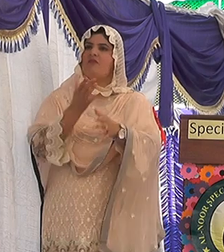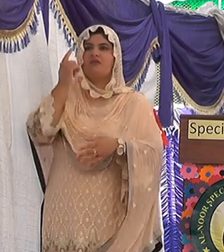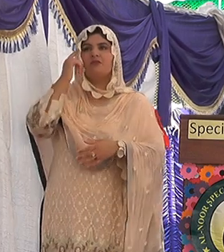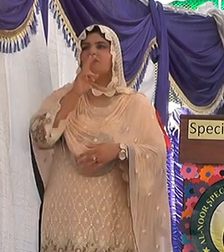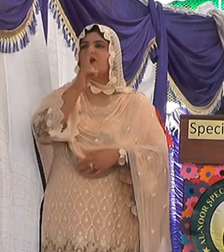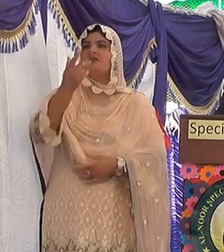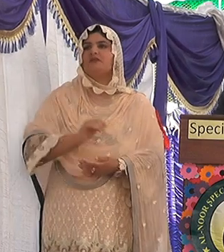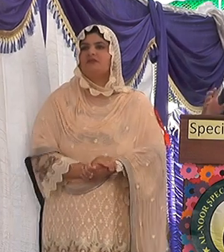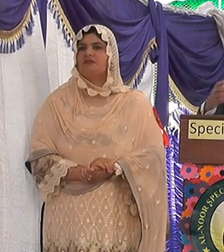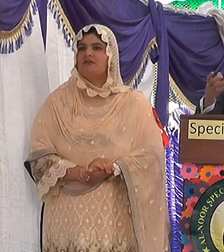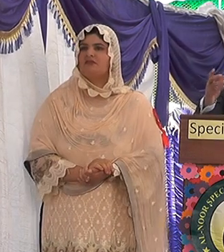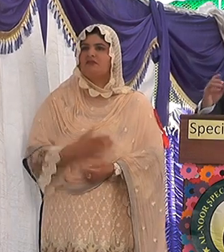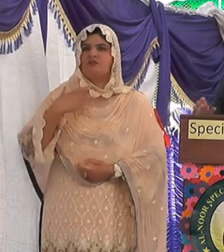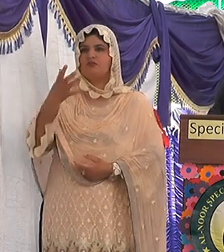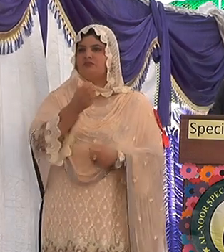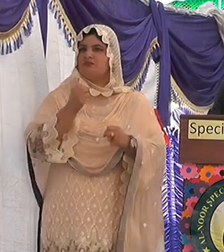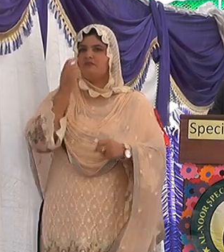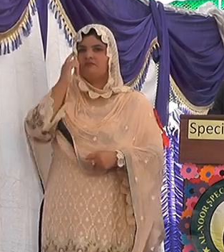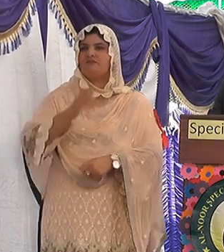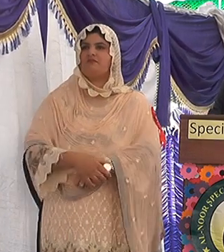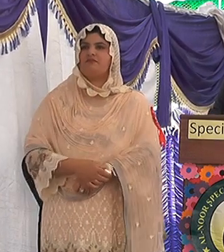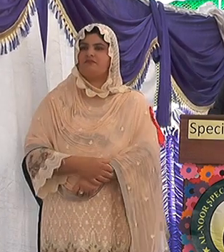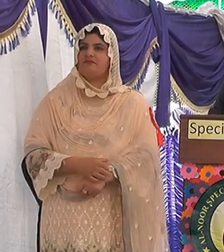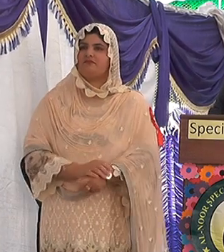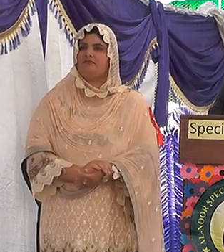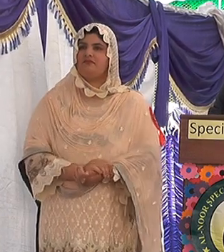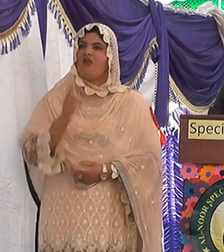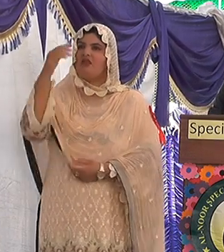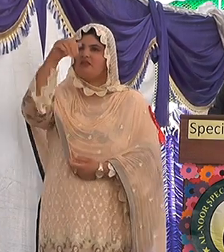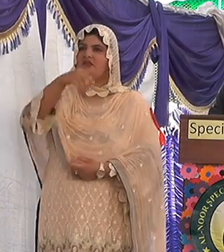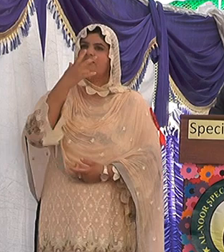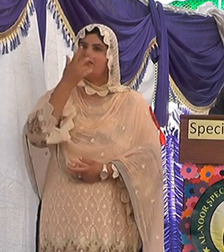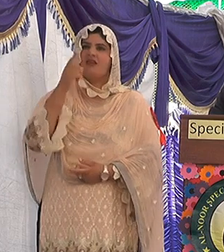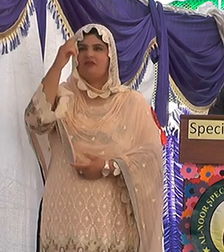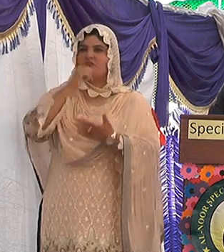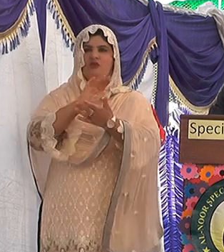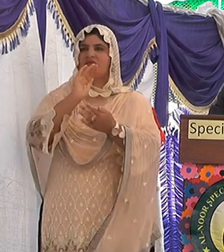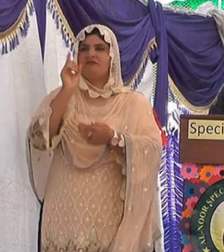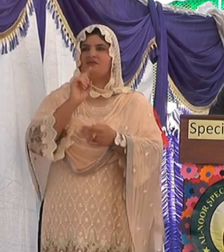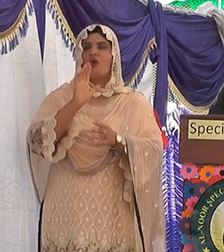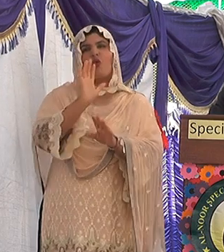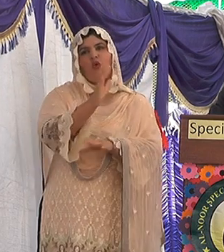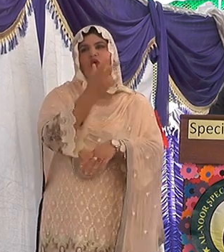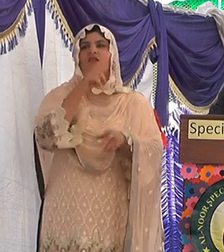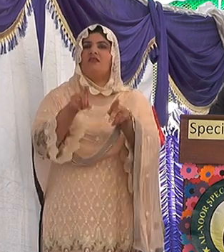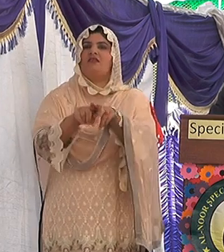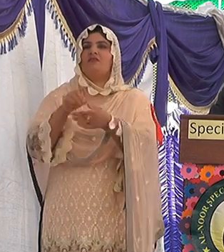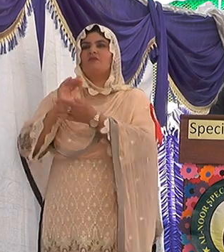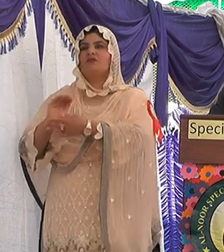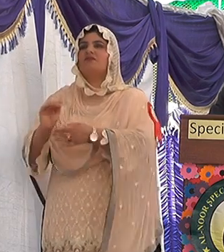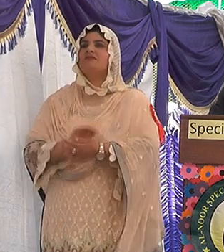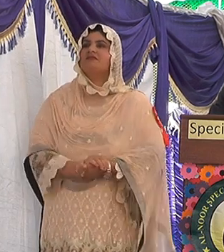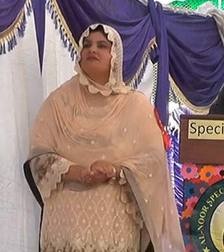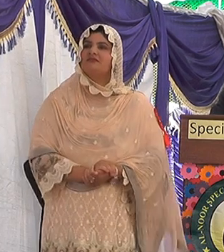انگلیوں سے وہ کام کر سکتے ہیں جو میں اور آپ نہیں کر سکتے ہیں اللہ تعالیٰ ڈسیبل پیدا نہیں کرتا ڈیفرنٹلی ایبل پیدا